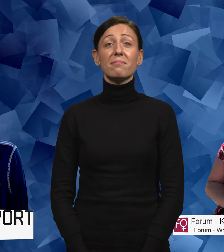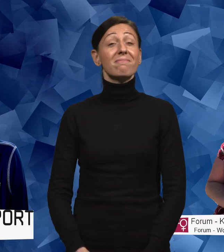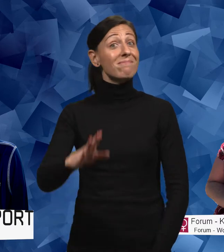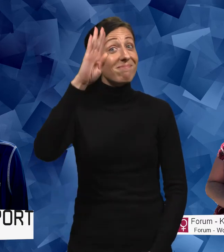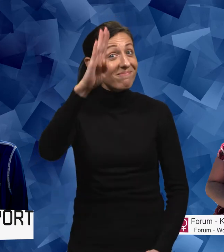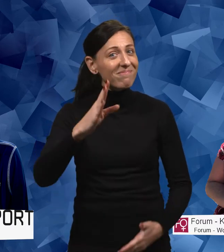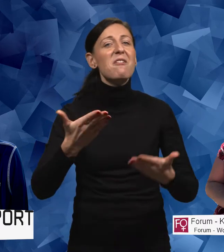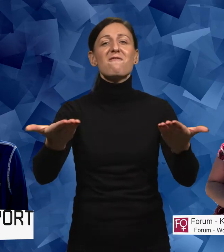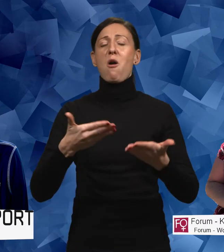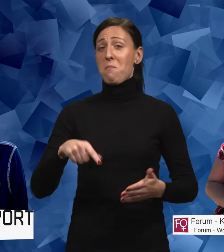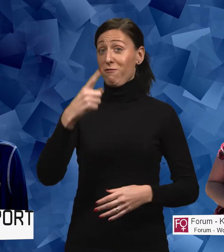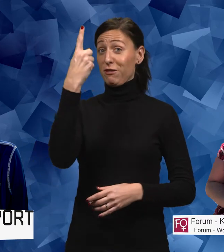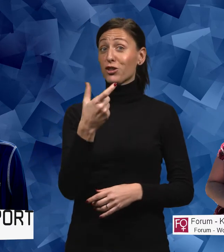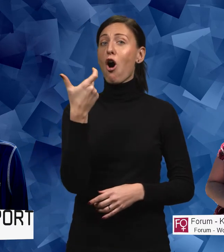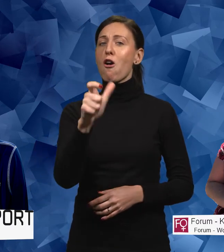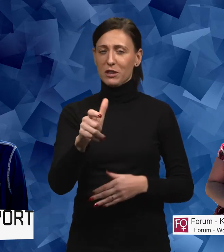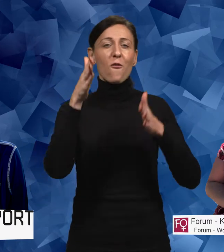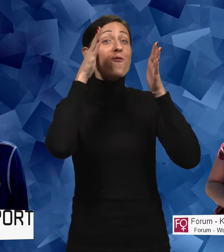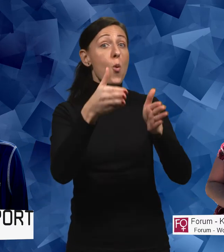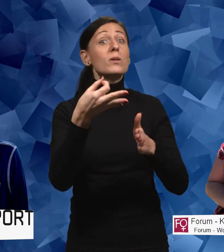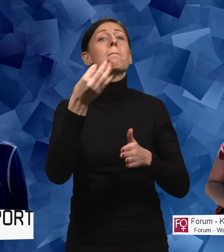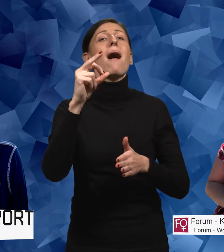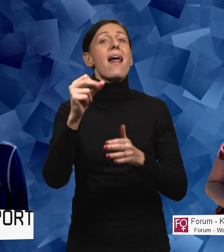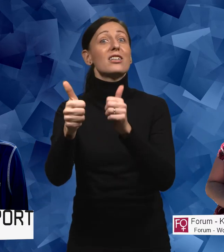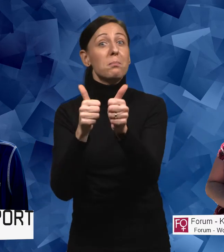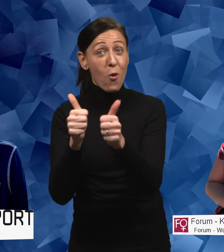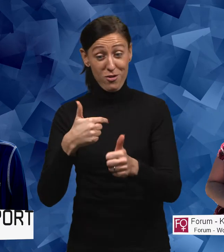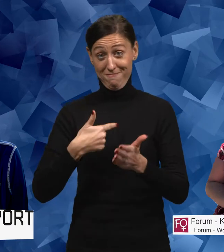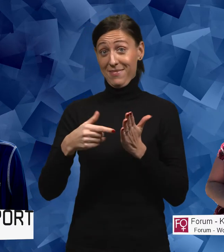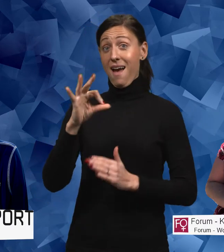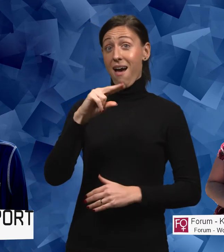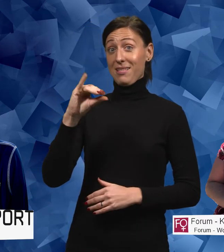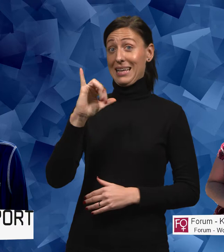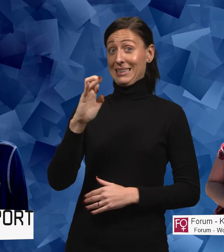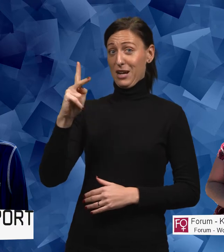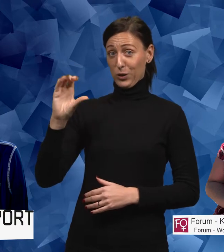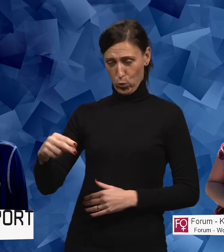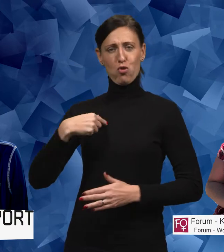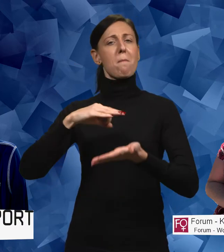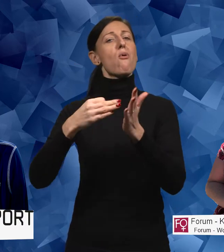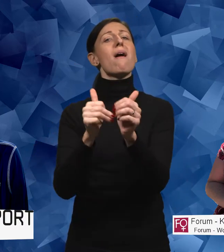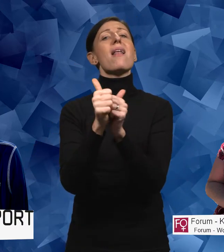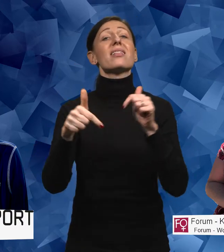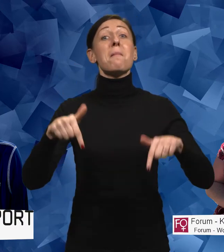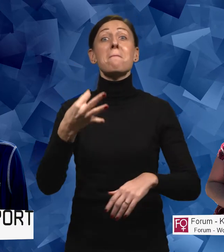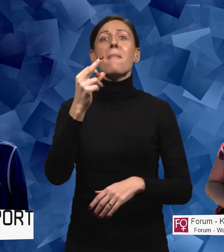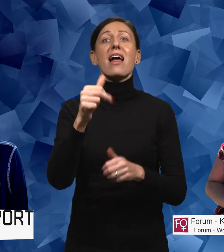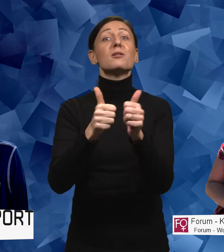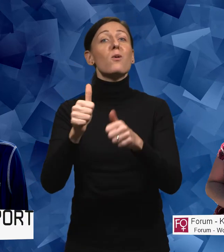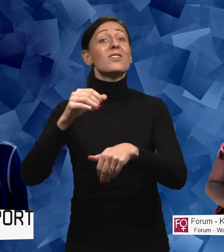Hej och välkommen till det första avsnittet av Fokus Parasport. Jag heter Hanna Isaksson och jag är projektledare på Parasport Sverige.